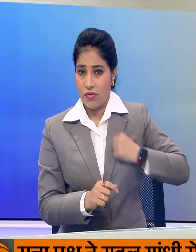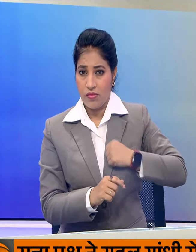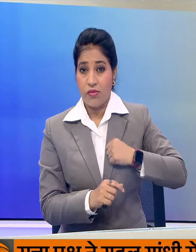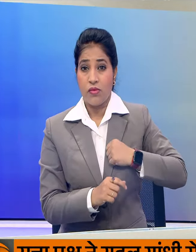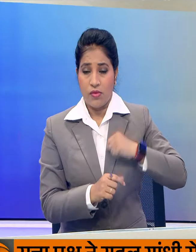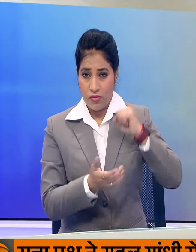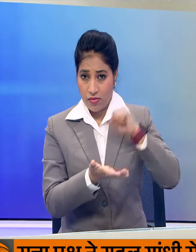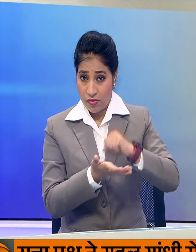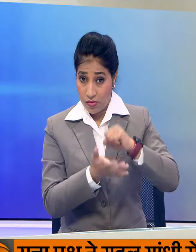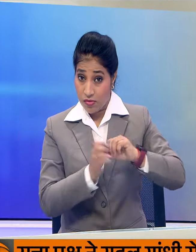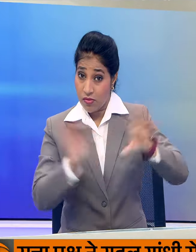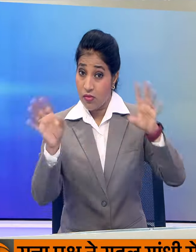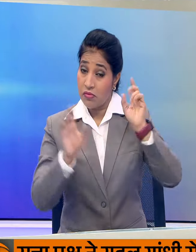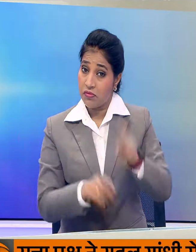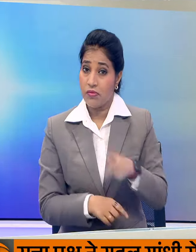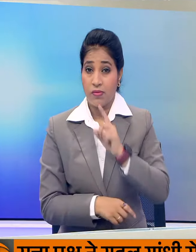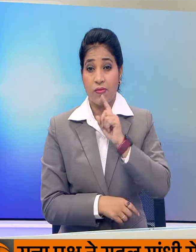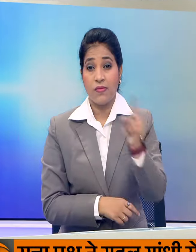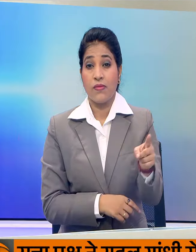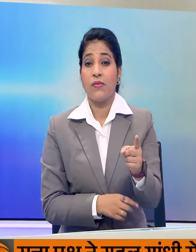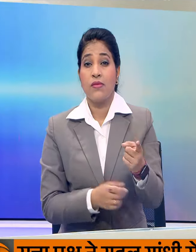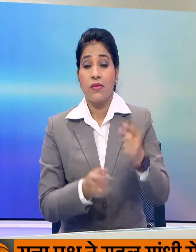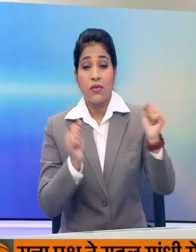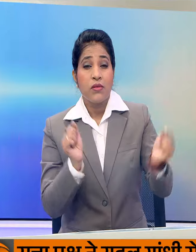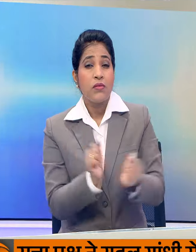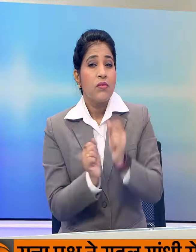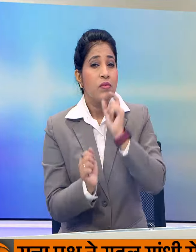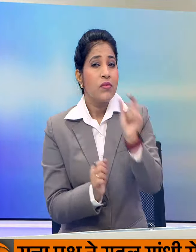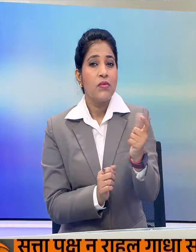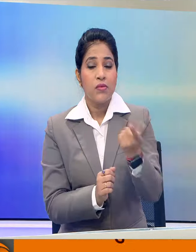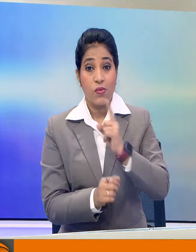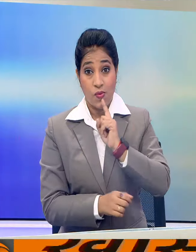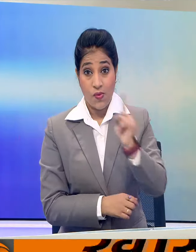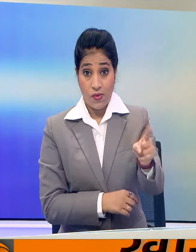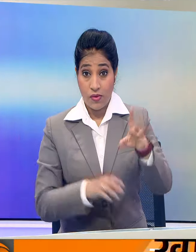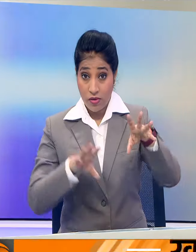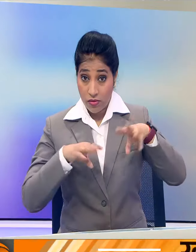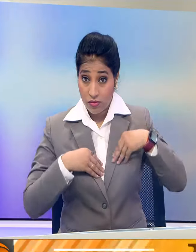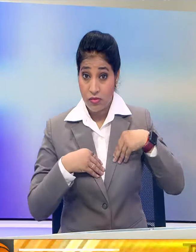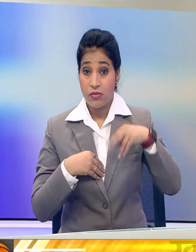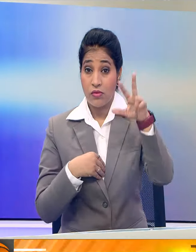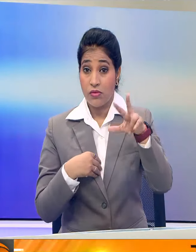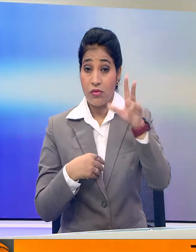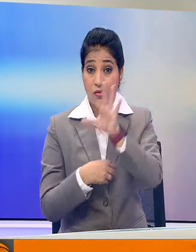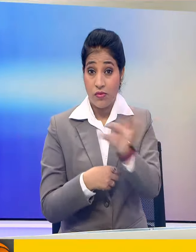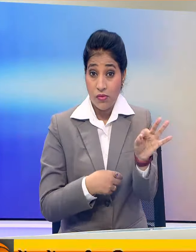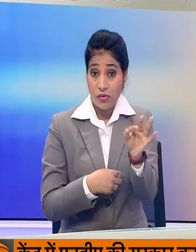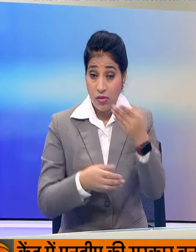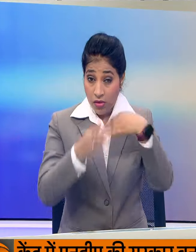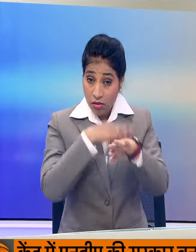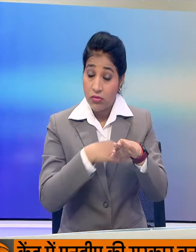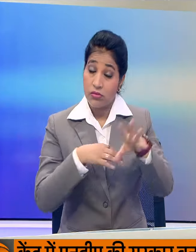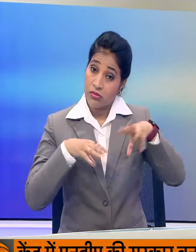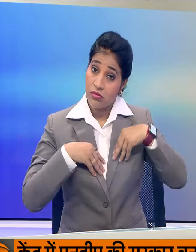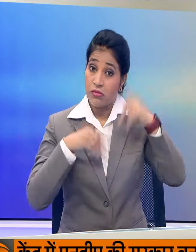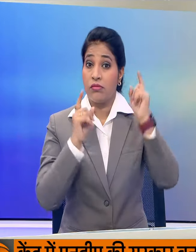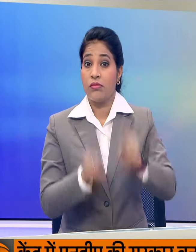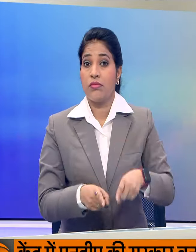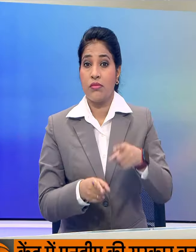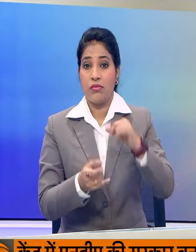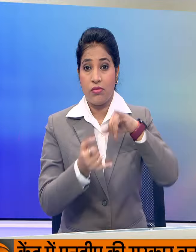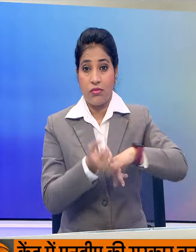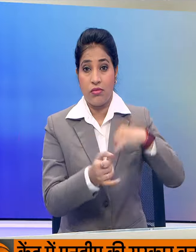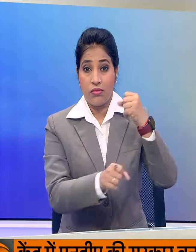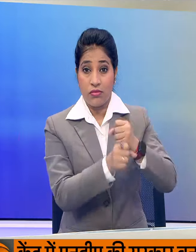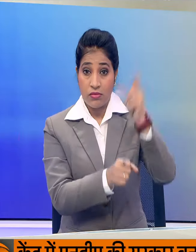प्रकाशित करने का भी आदेश दिया है साथ ही कहा कि आदेश का पालन आठ सप्ता के भीतर किया जाना चाहिए साकेद